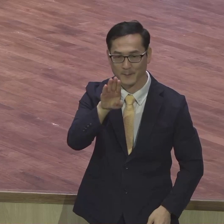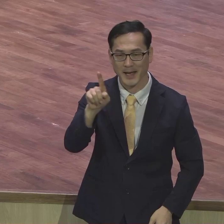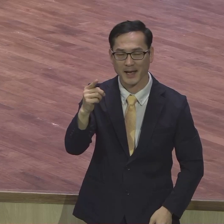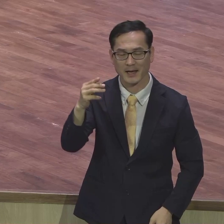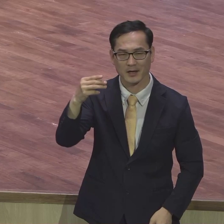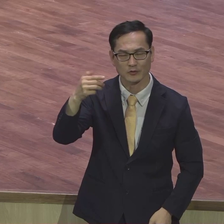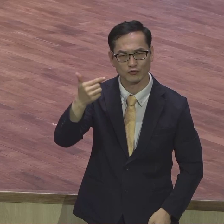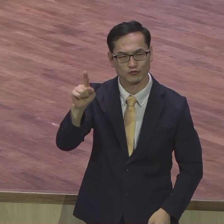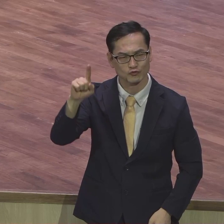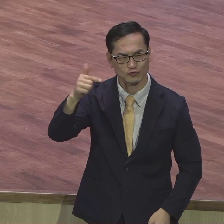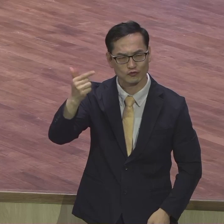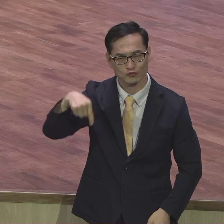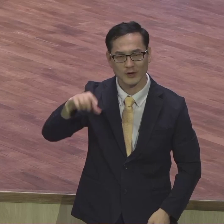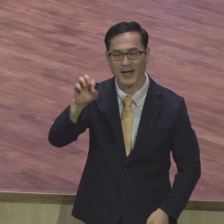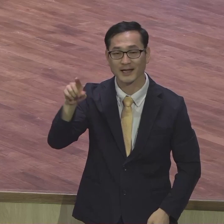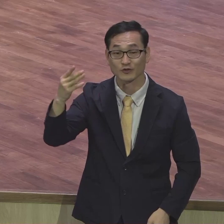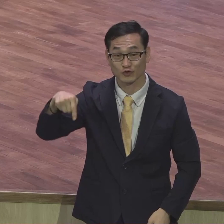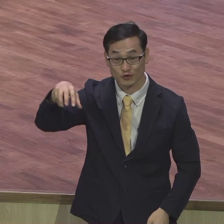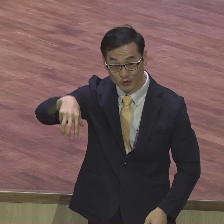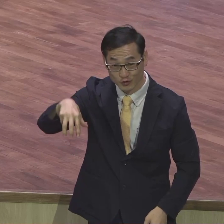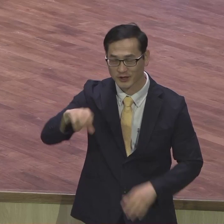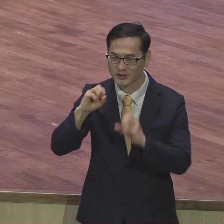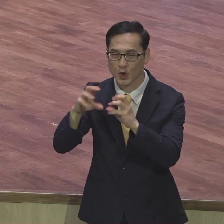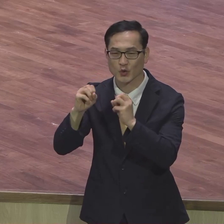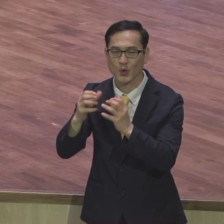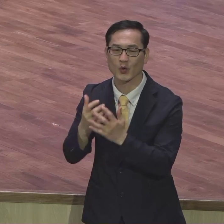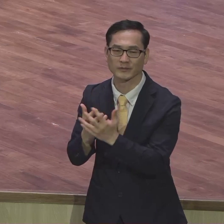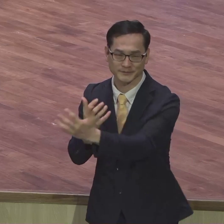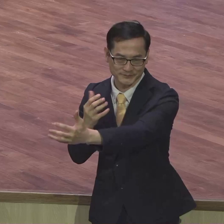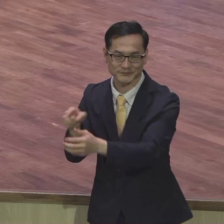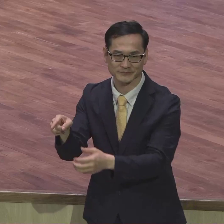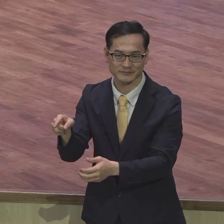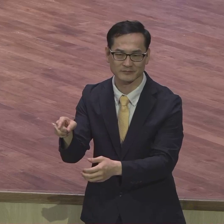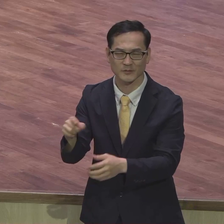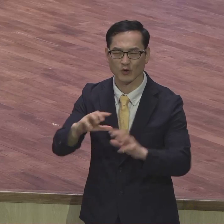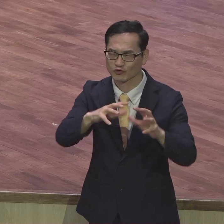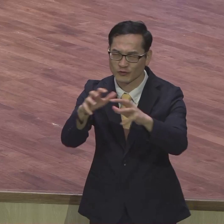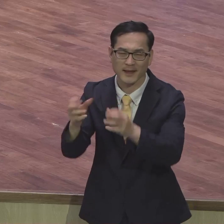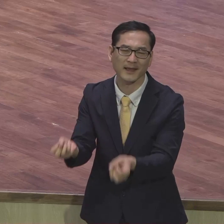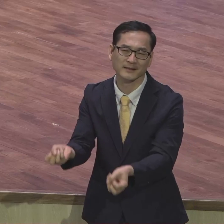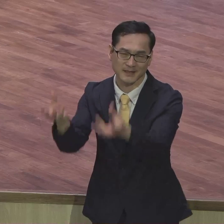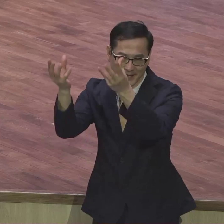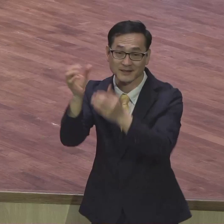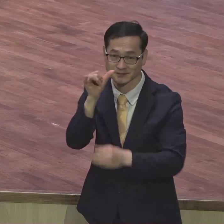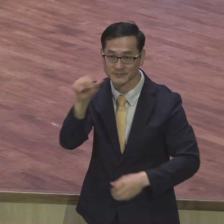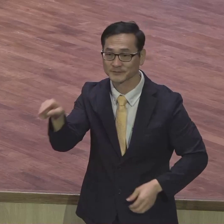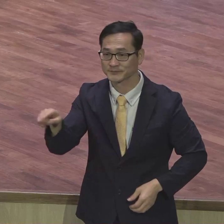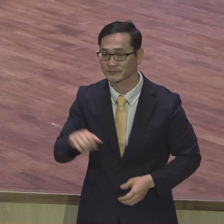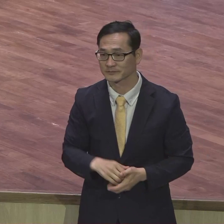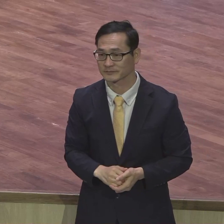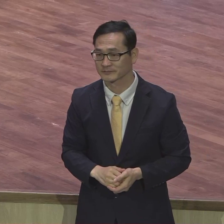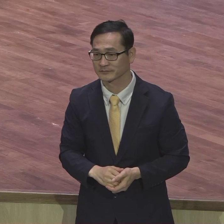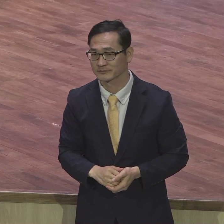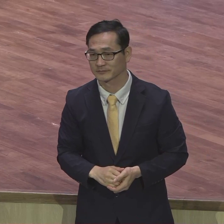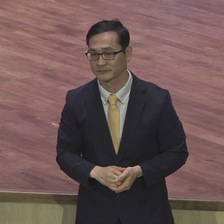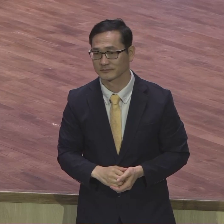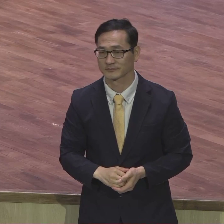다양한 국가 행사가 있었습니다 금요시간에 상시하게 말씀을